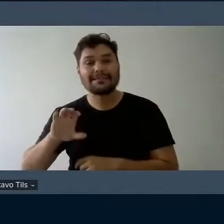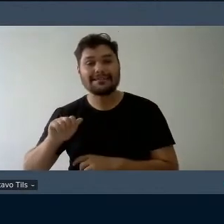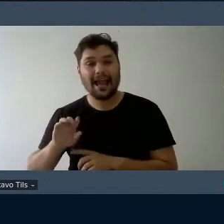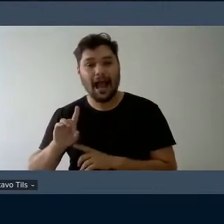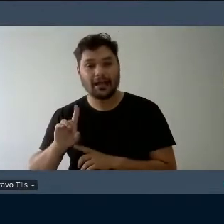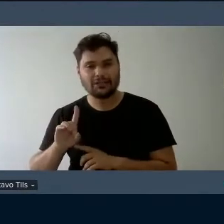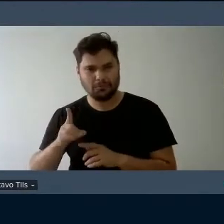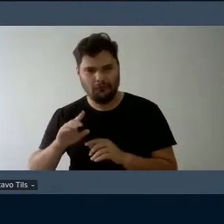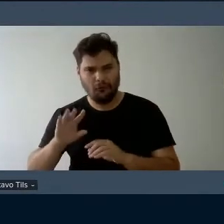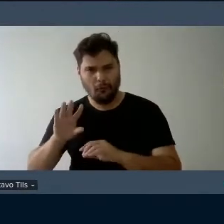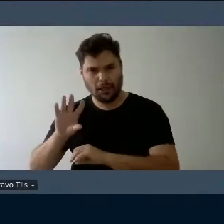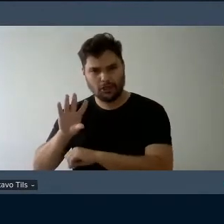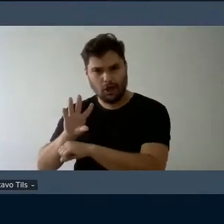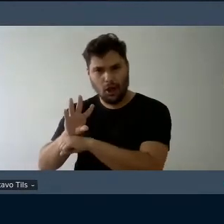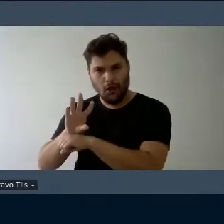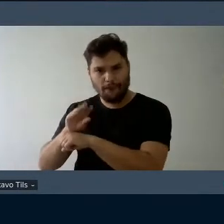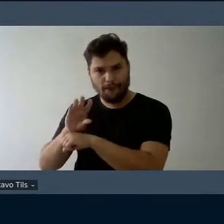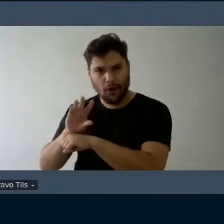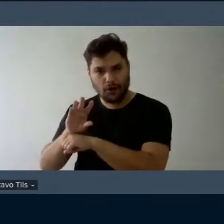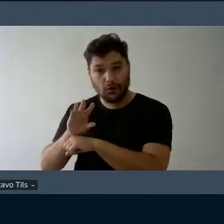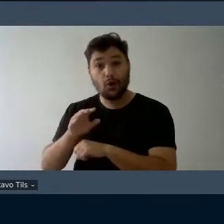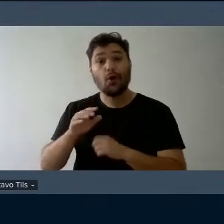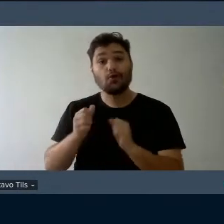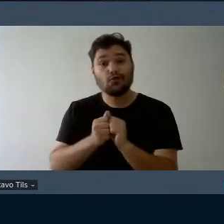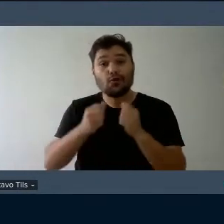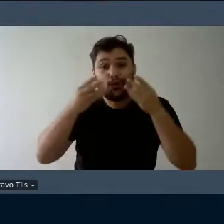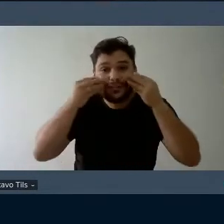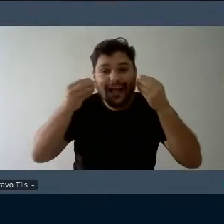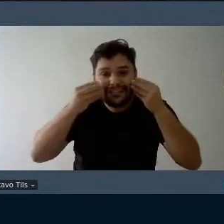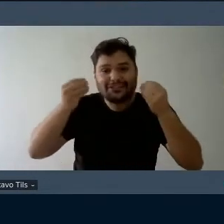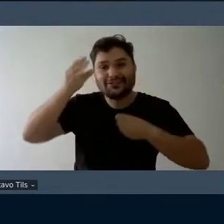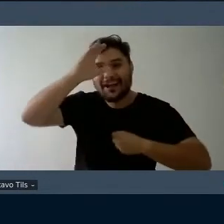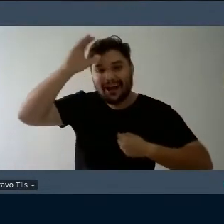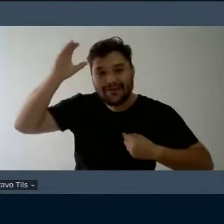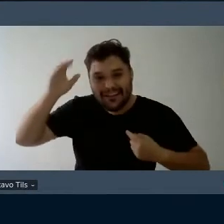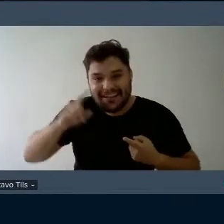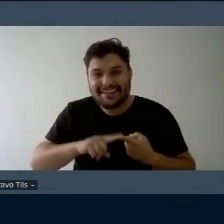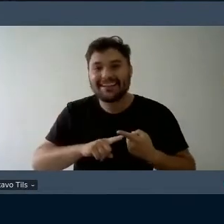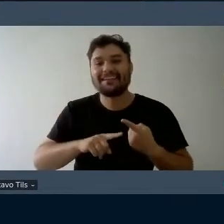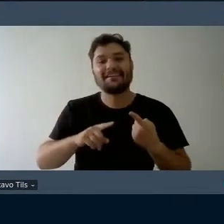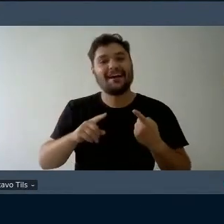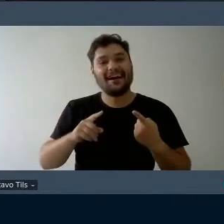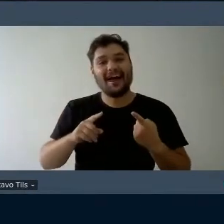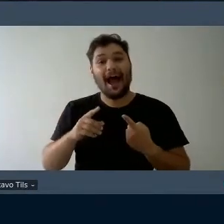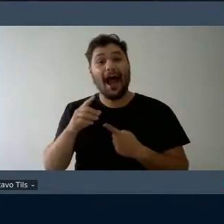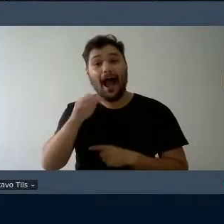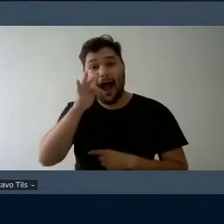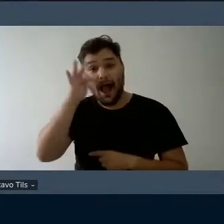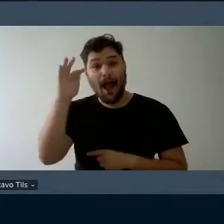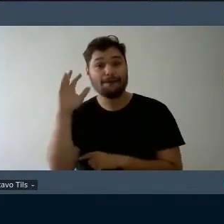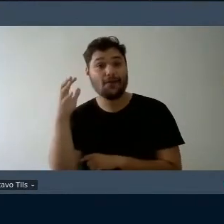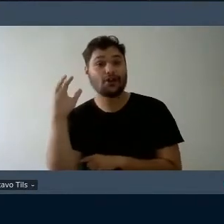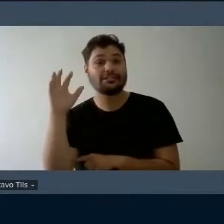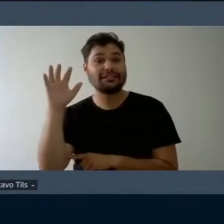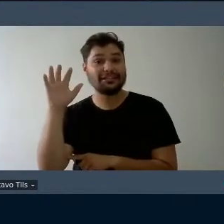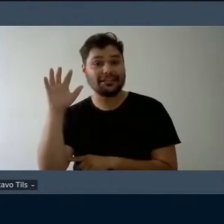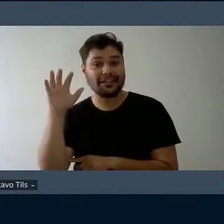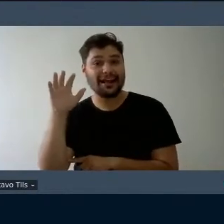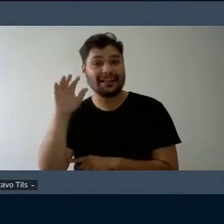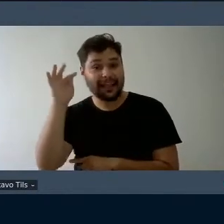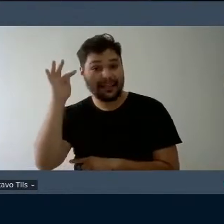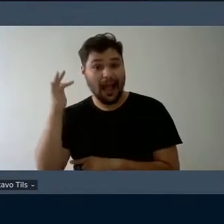aqui nesse momento com os gatinhos de Carolina também com a florzinha de Tati se ela quiser